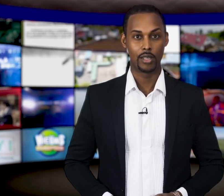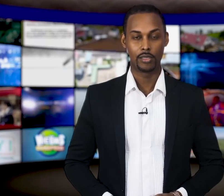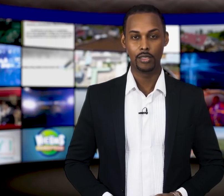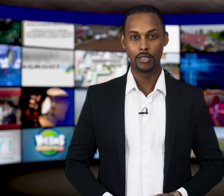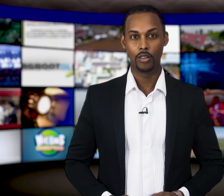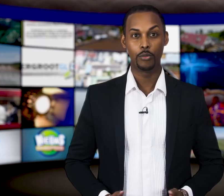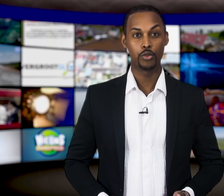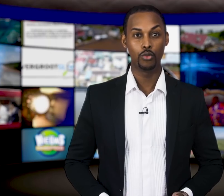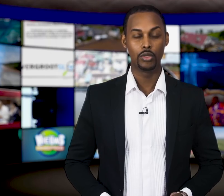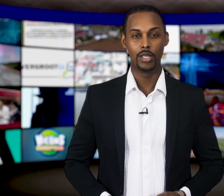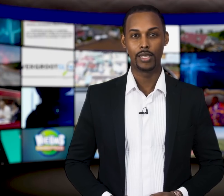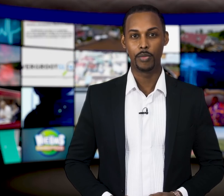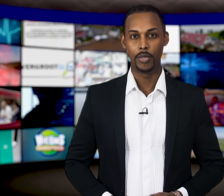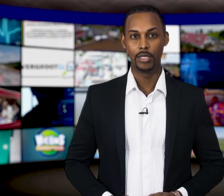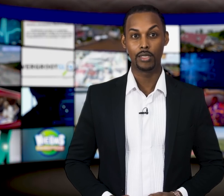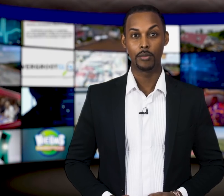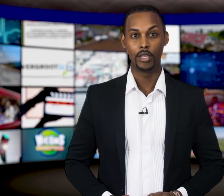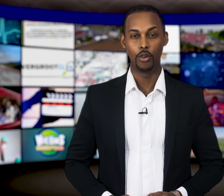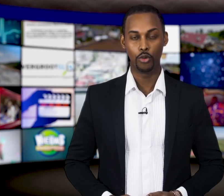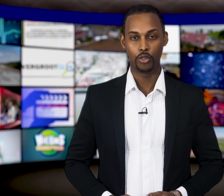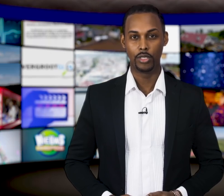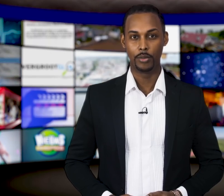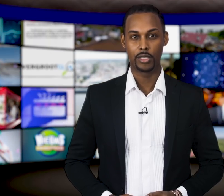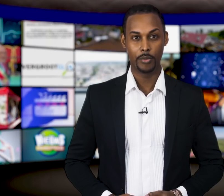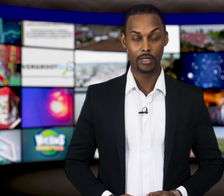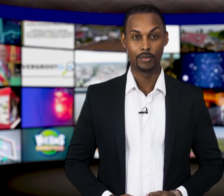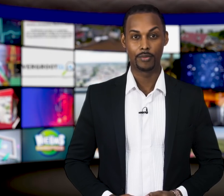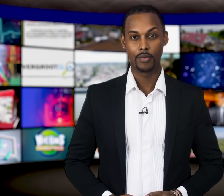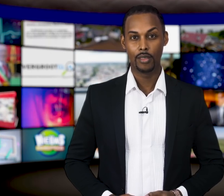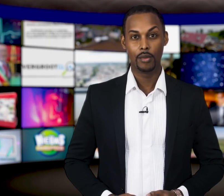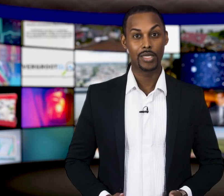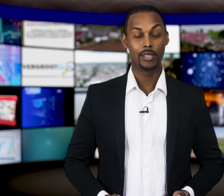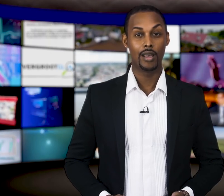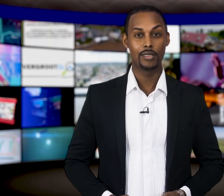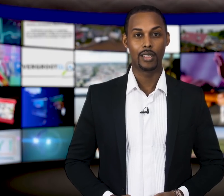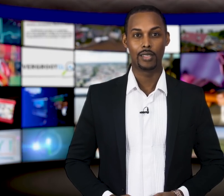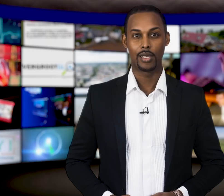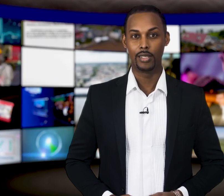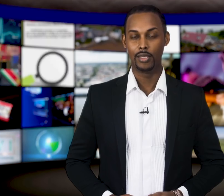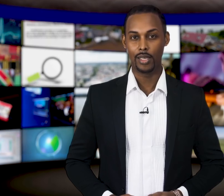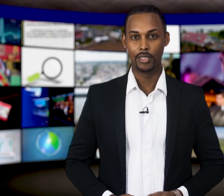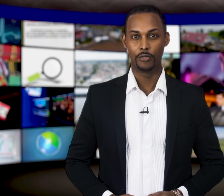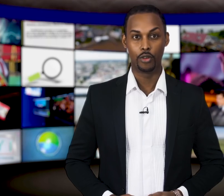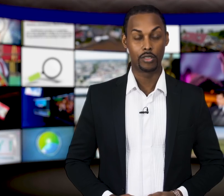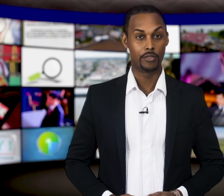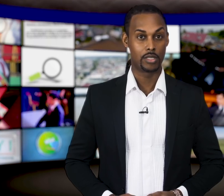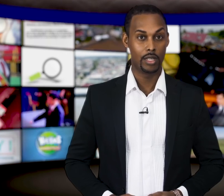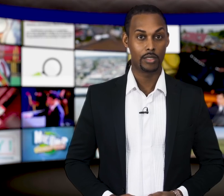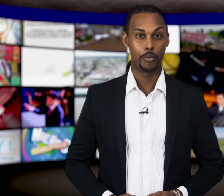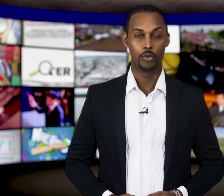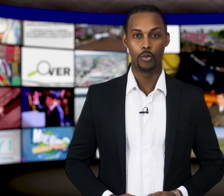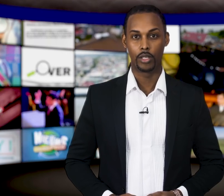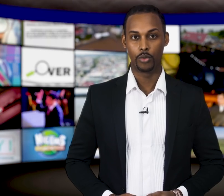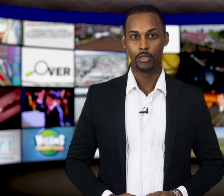de organisatie om zodoende de SBB dichterbij de houtondernemers te brengen. Met zijn aanstelling zal er niet alleen volgens een